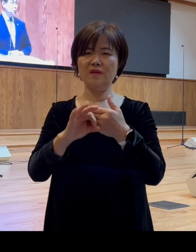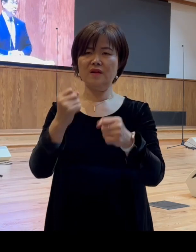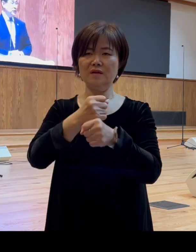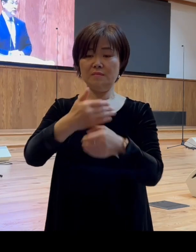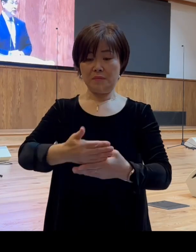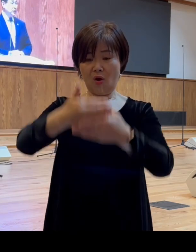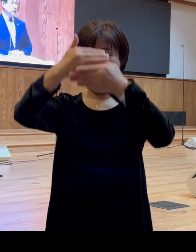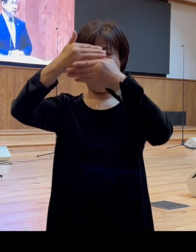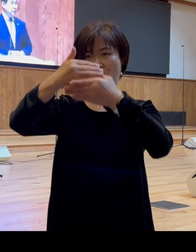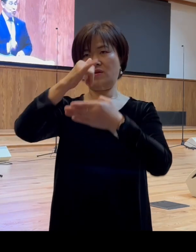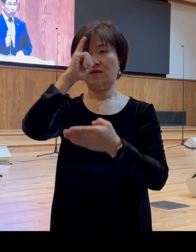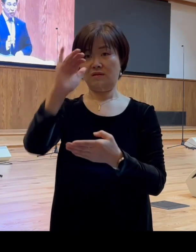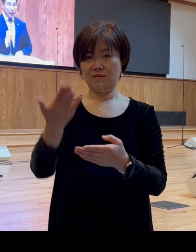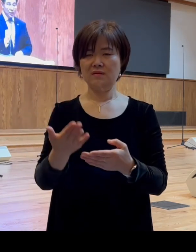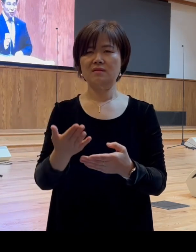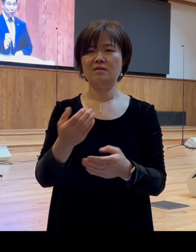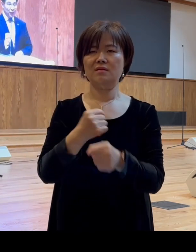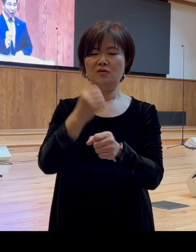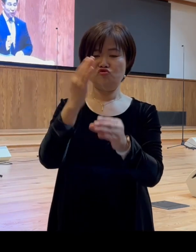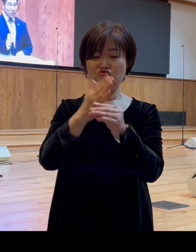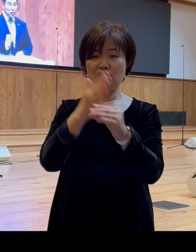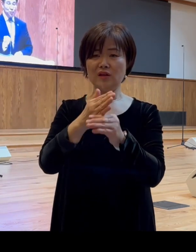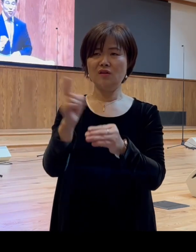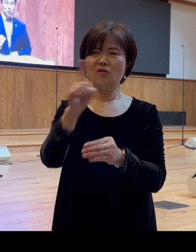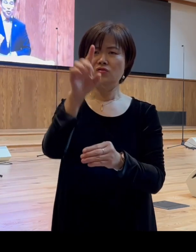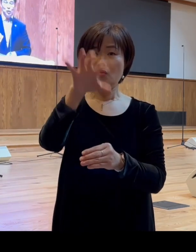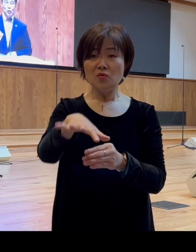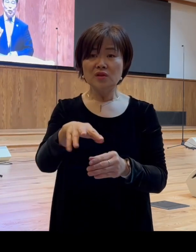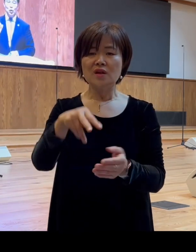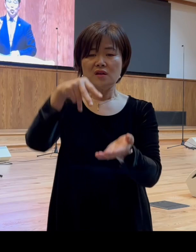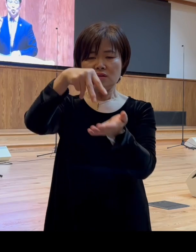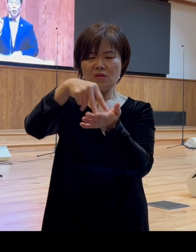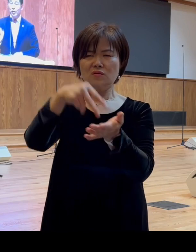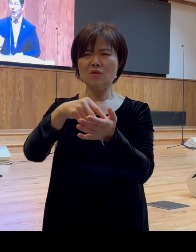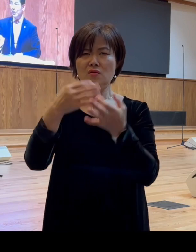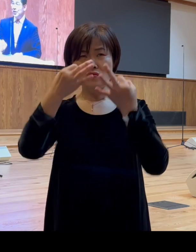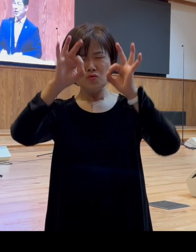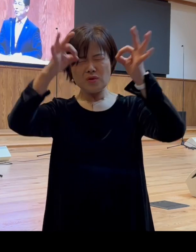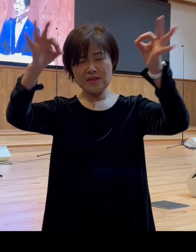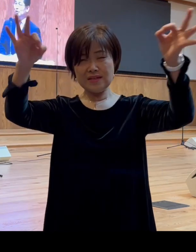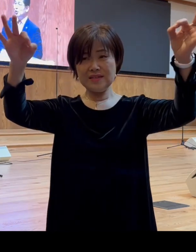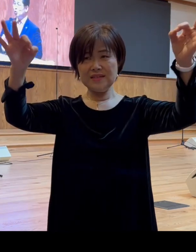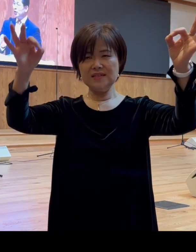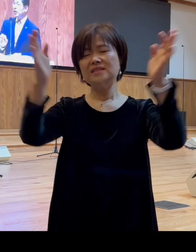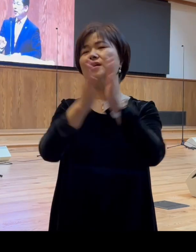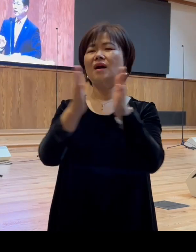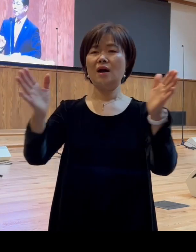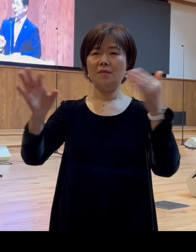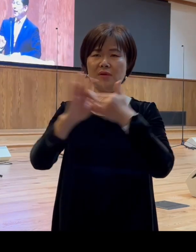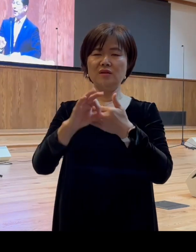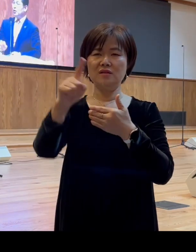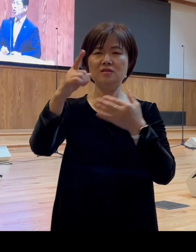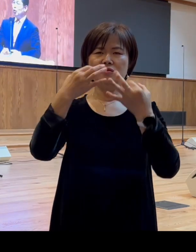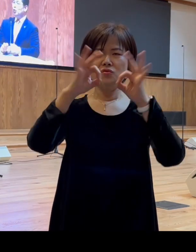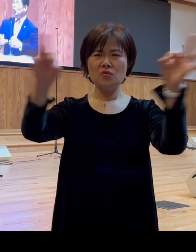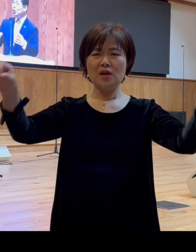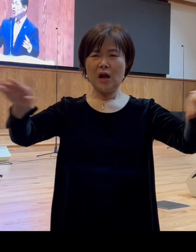그 중간 지점에 어느 지점에 서서 소리를 내기 시작하면 그 소리가 전 공연장을